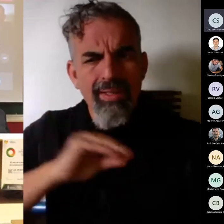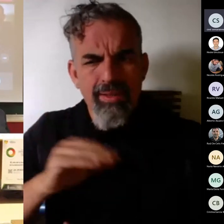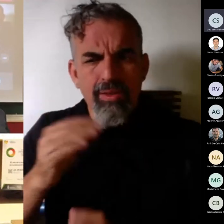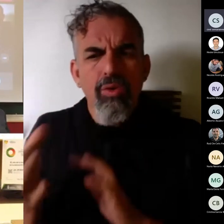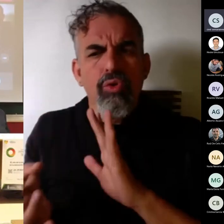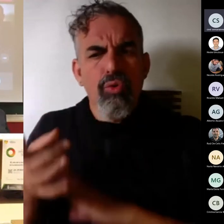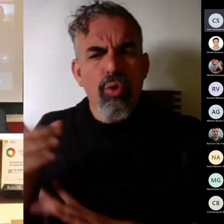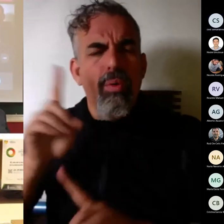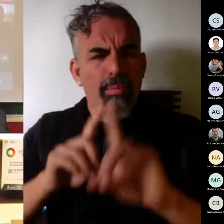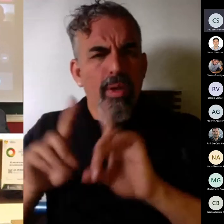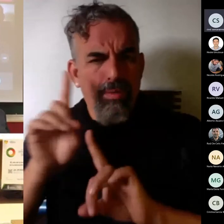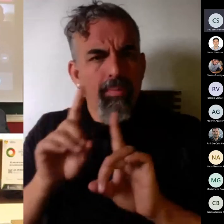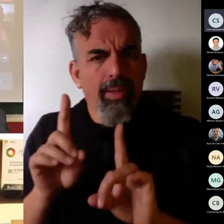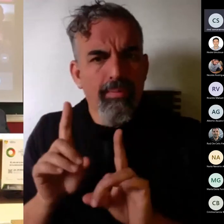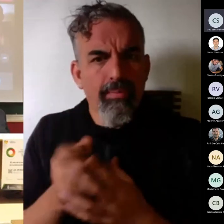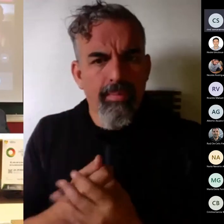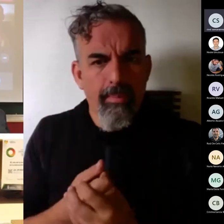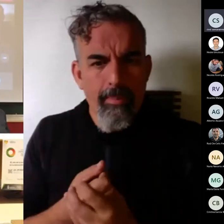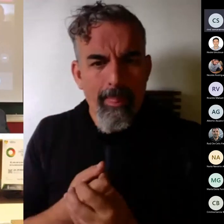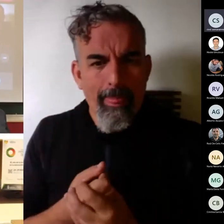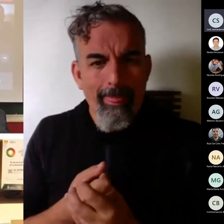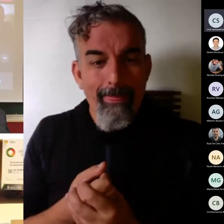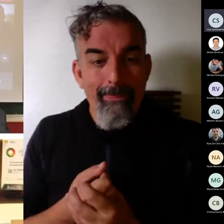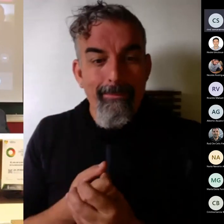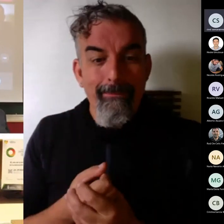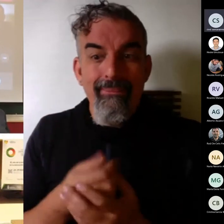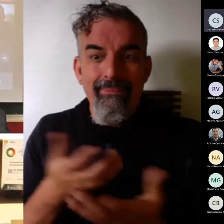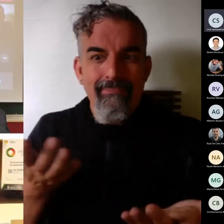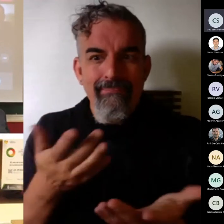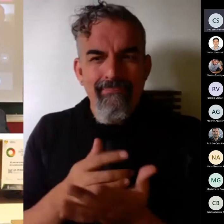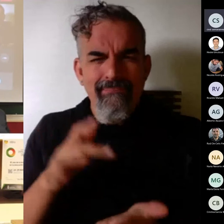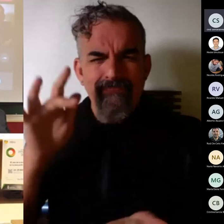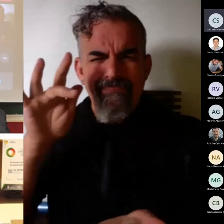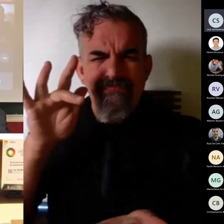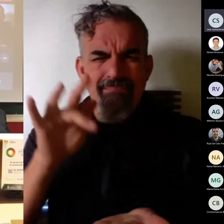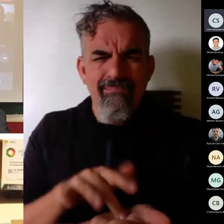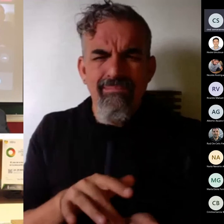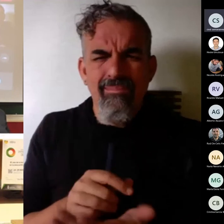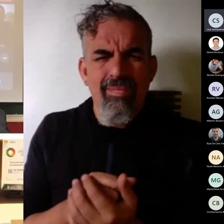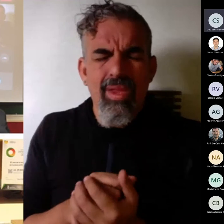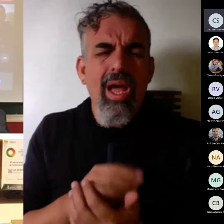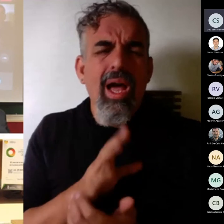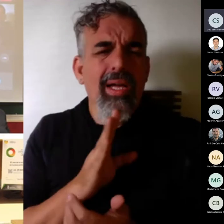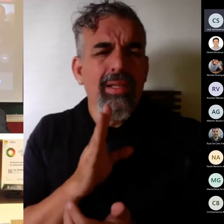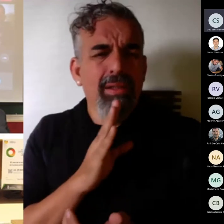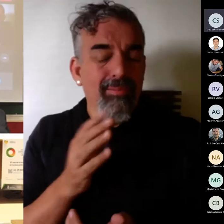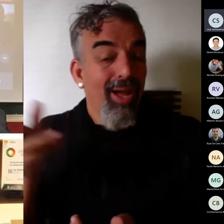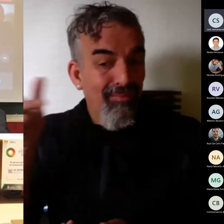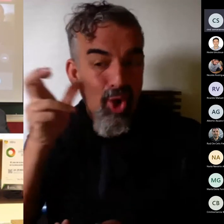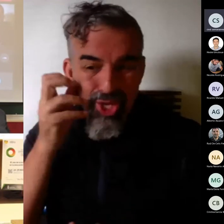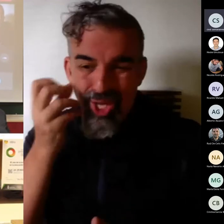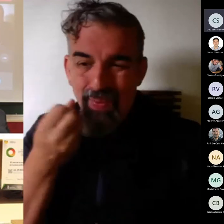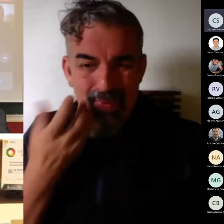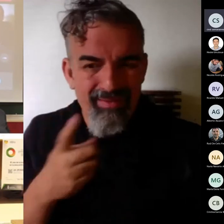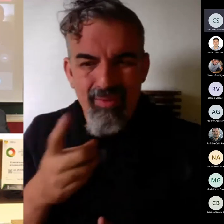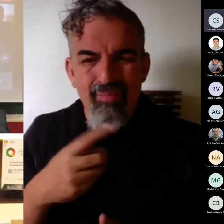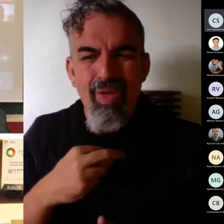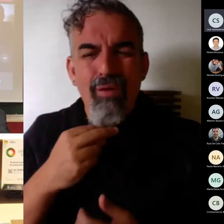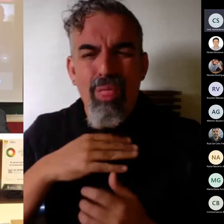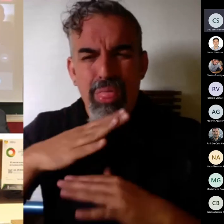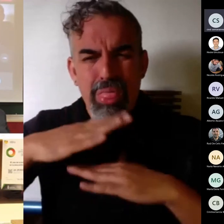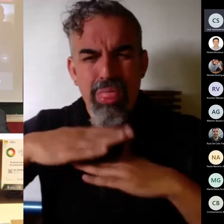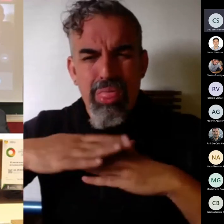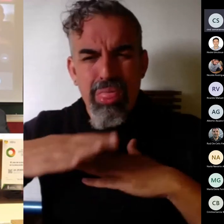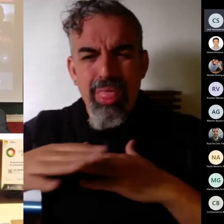equitud ni en el aire pero una idea que tenemos como habéis comentado antes también grupos de alumnos pues